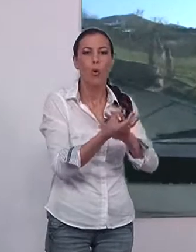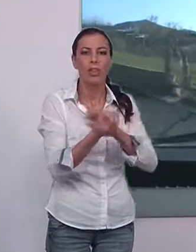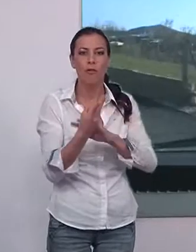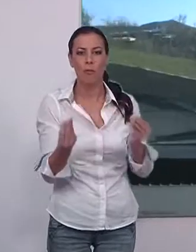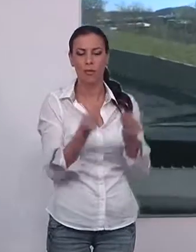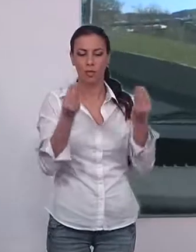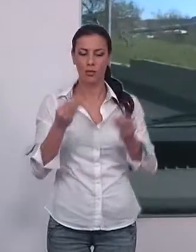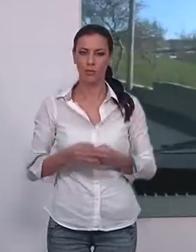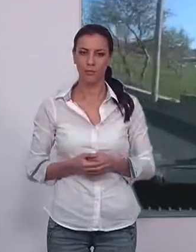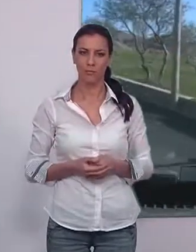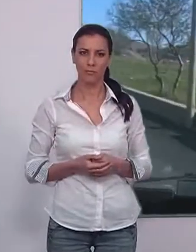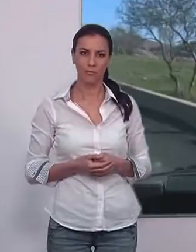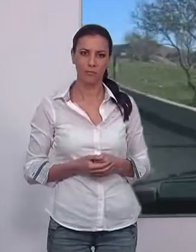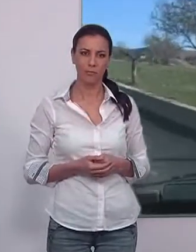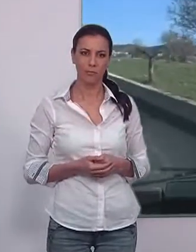cultivo.